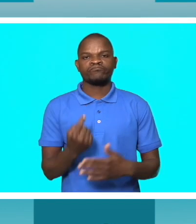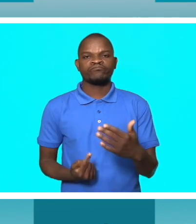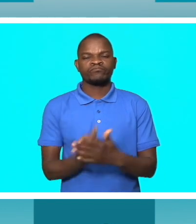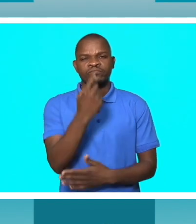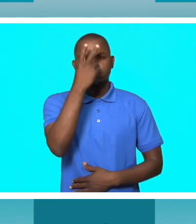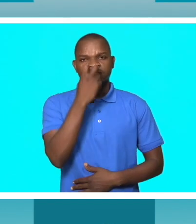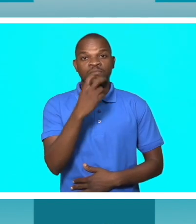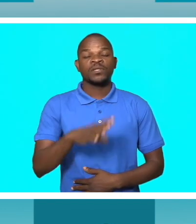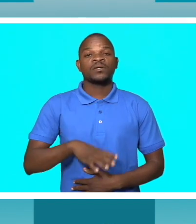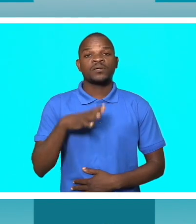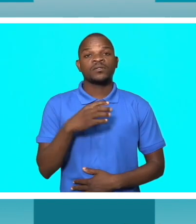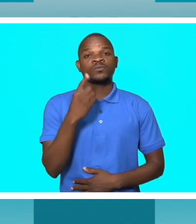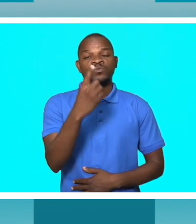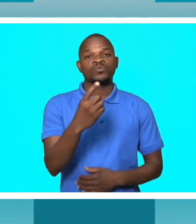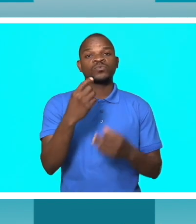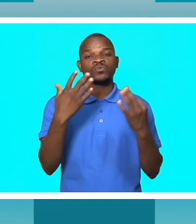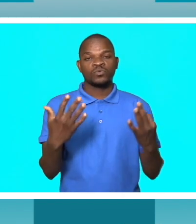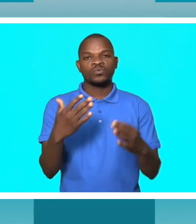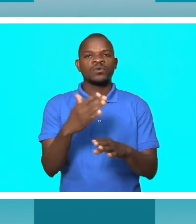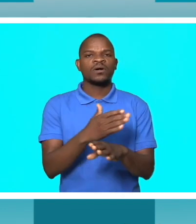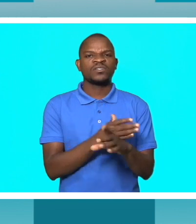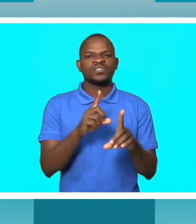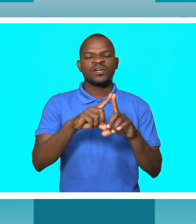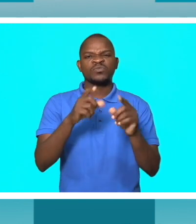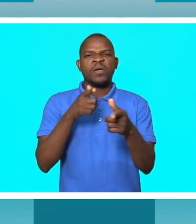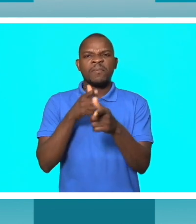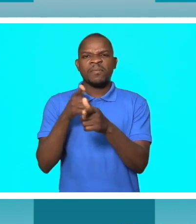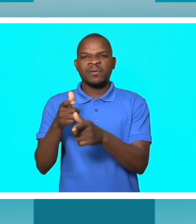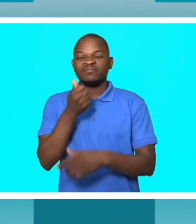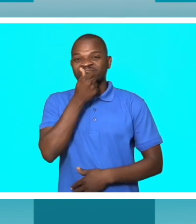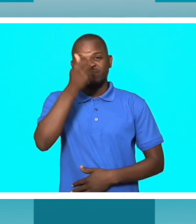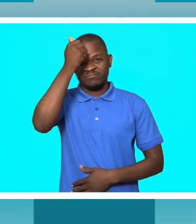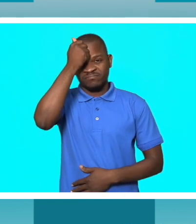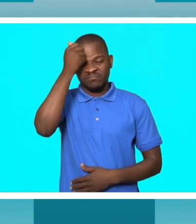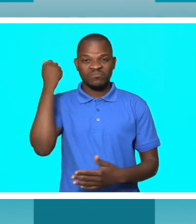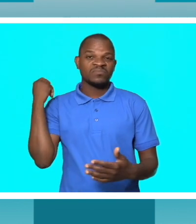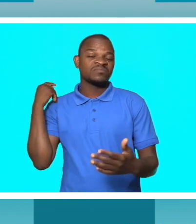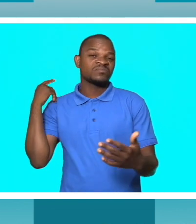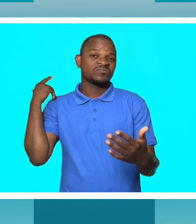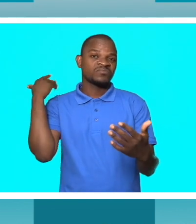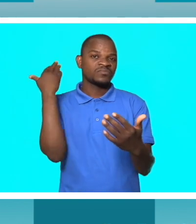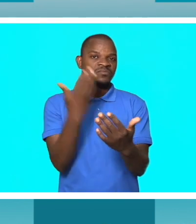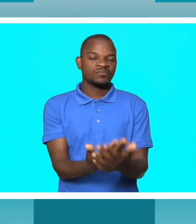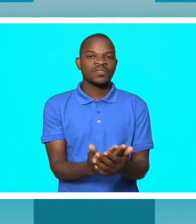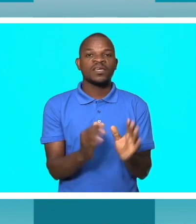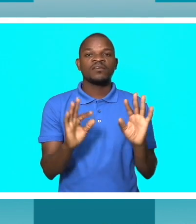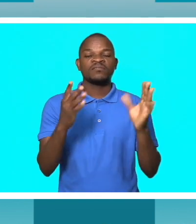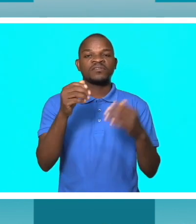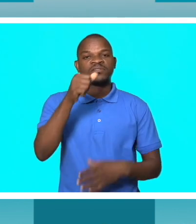militar. Desde essa altura, a sua vida mudou. O próprio Bata deixou de